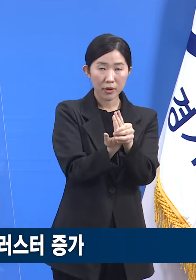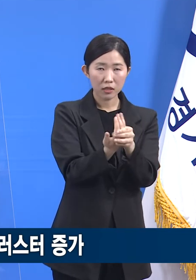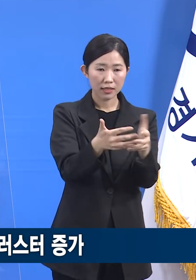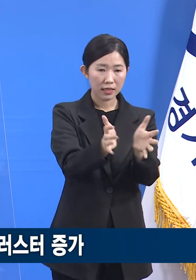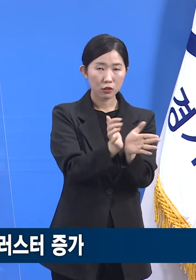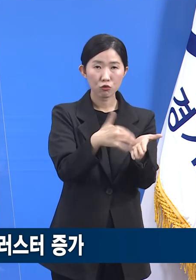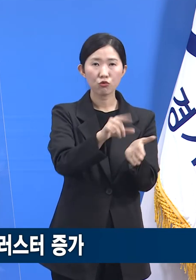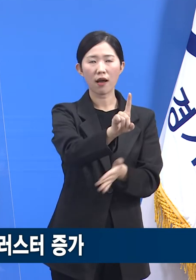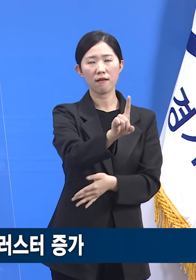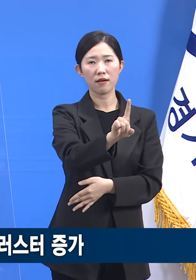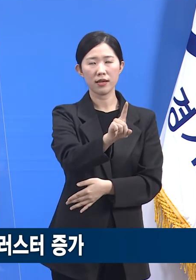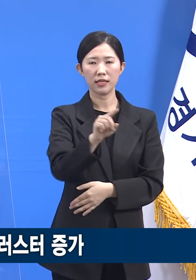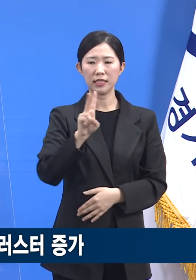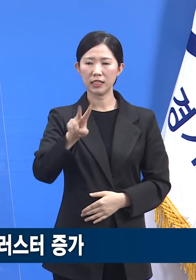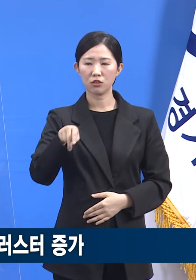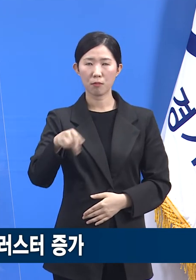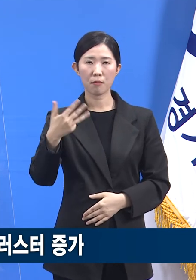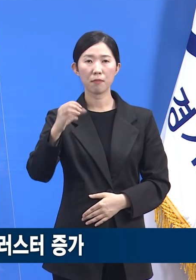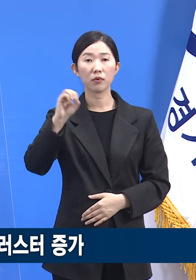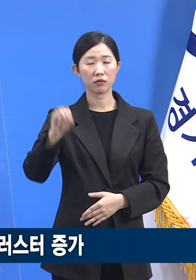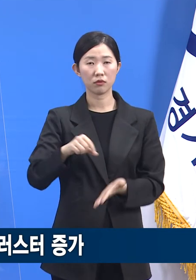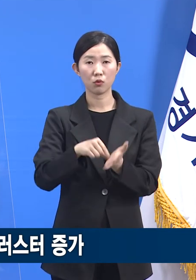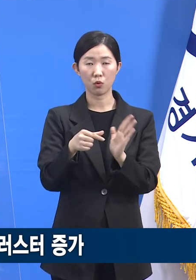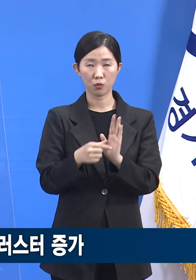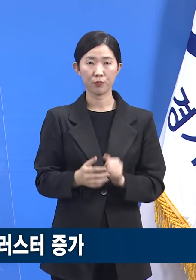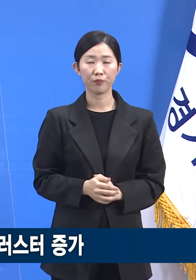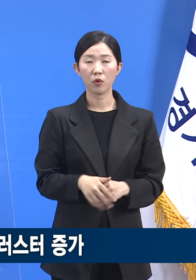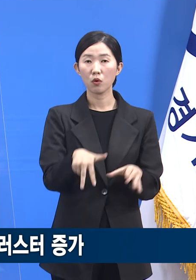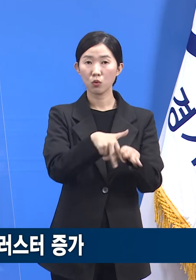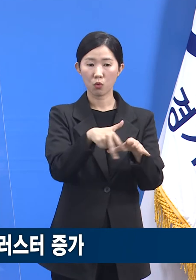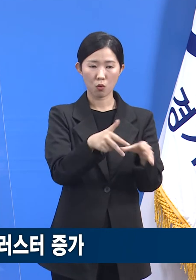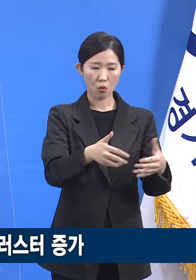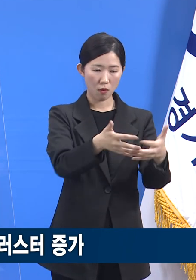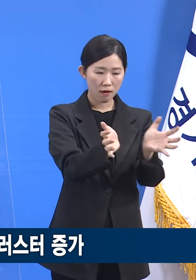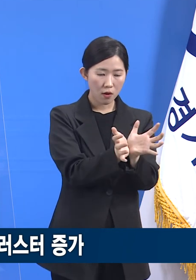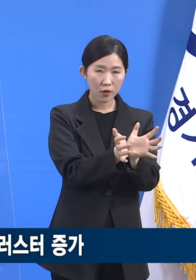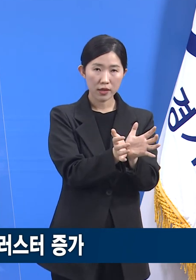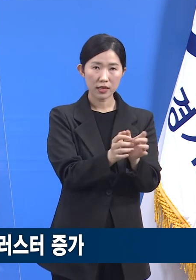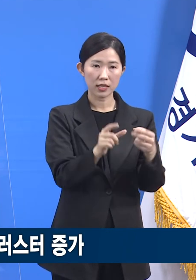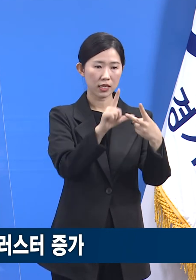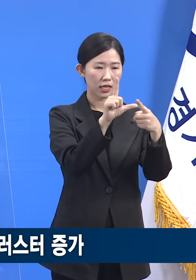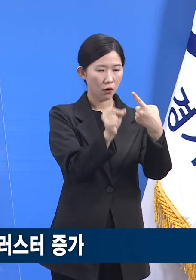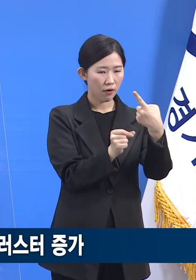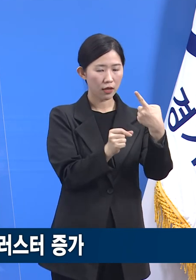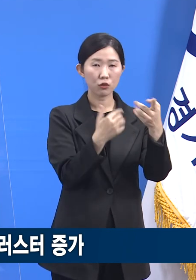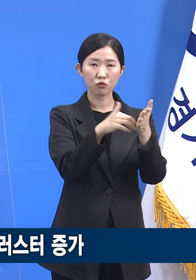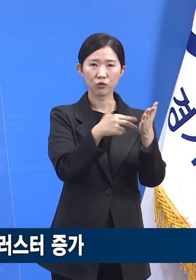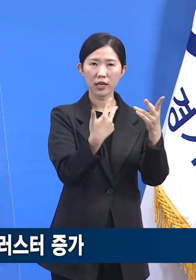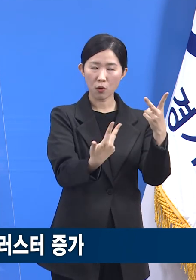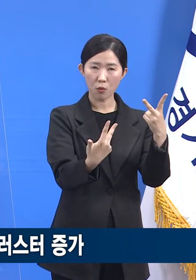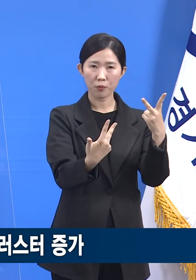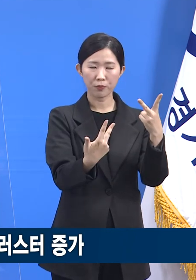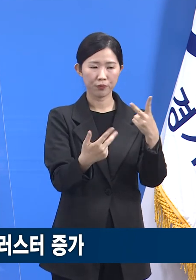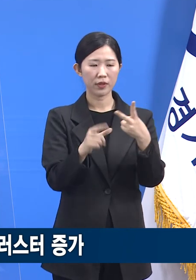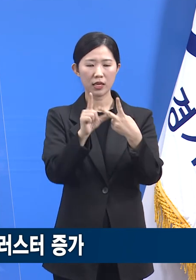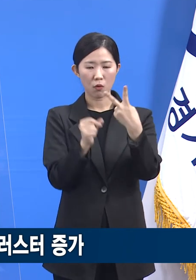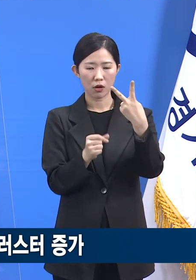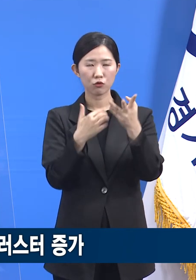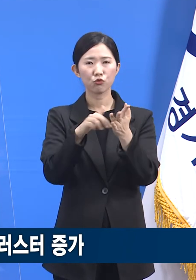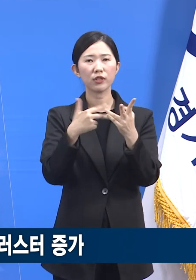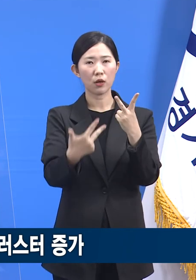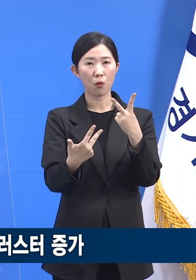종교시설 관련 클러스터도 1월에 7건 11.5%, 2월에 7건 12.5%,